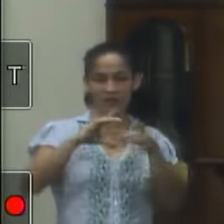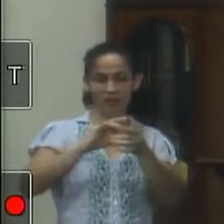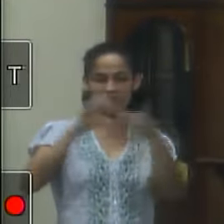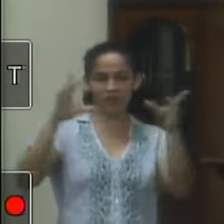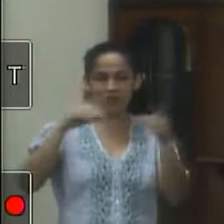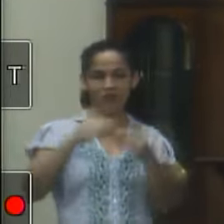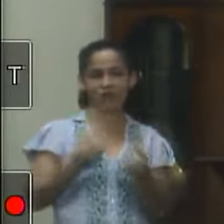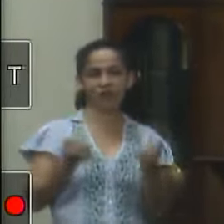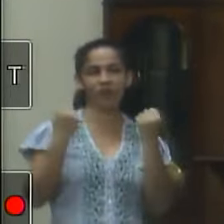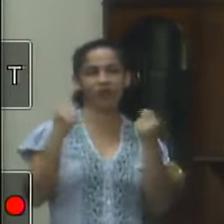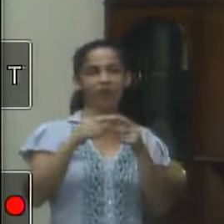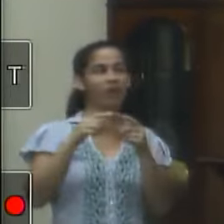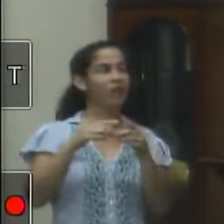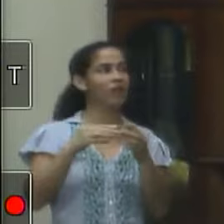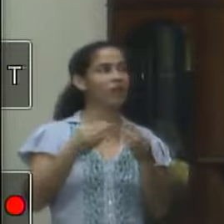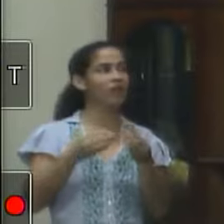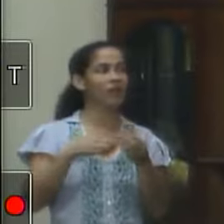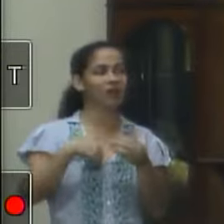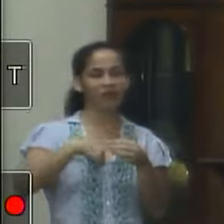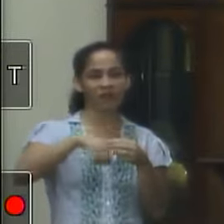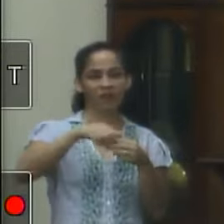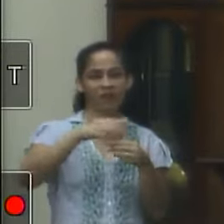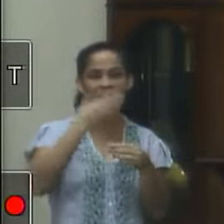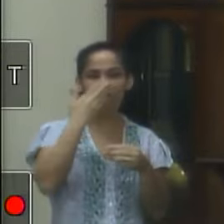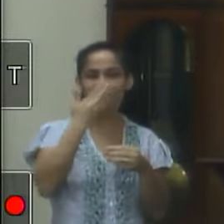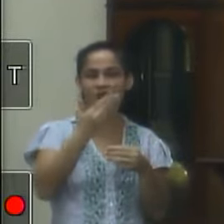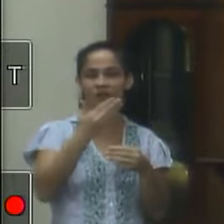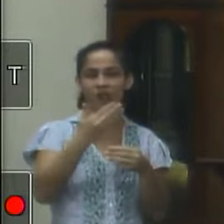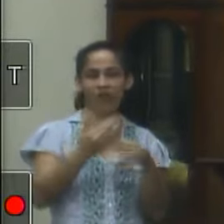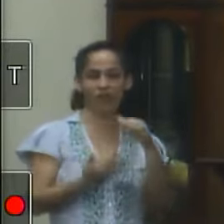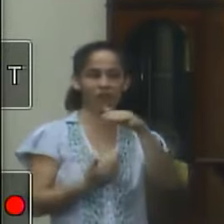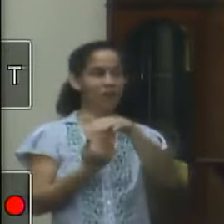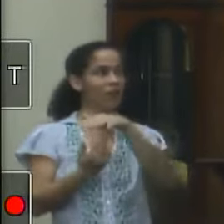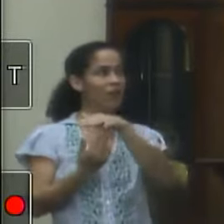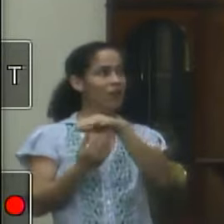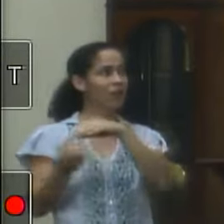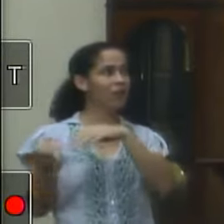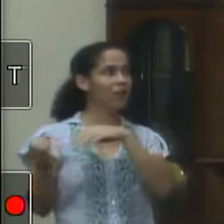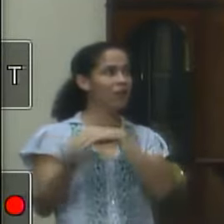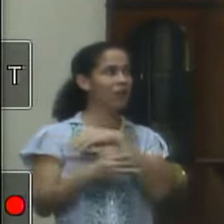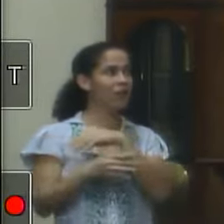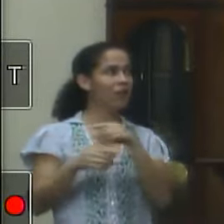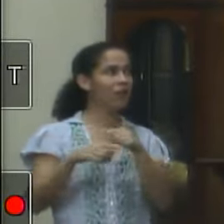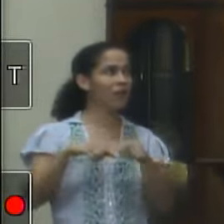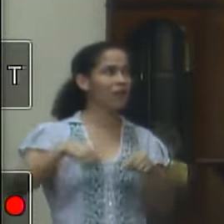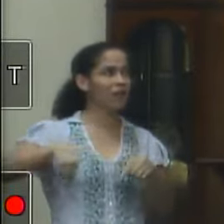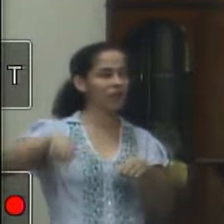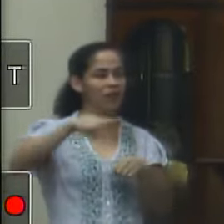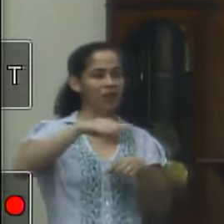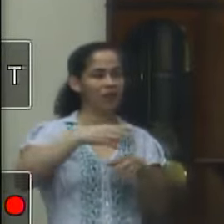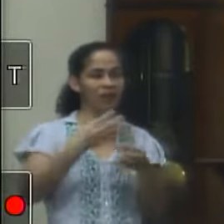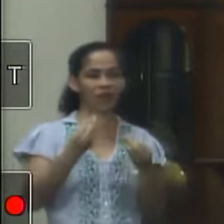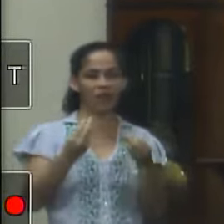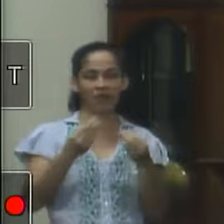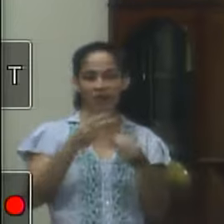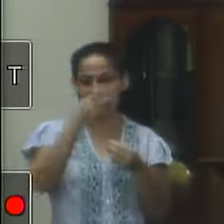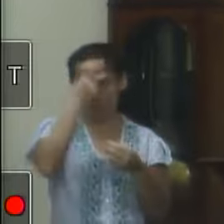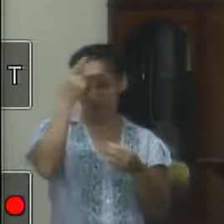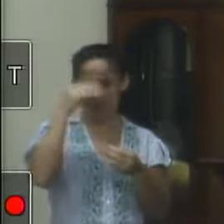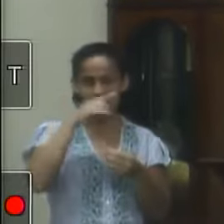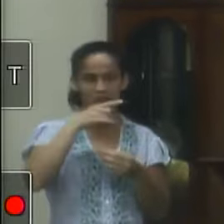palavra é essa inadmissível você passar em frente a rodoviória nova em frente aquela praça com um bando de bebum